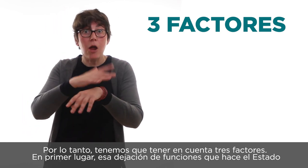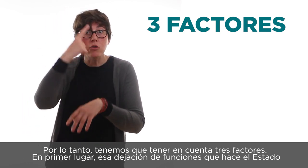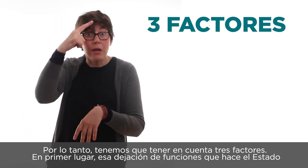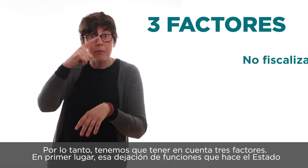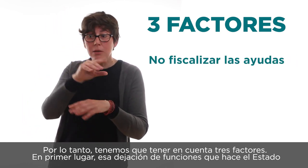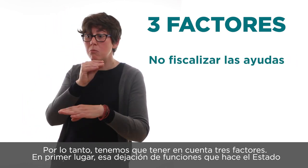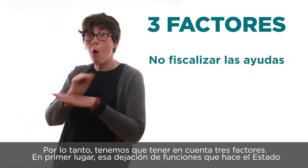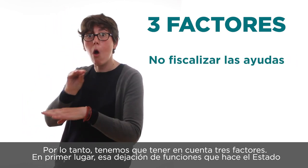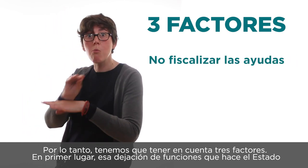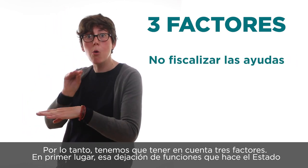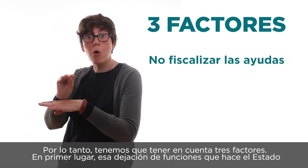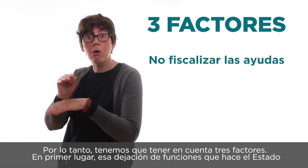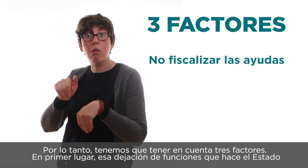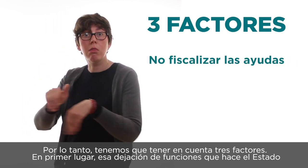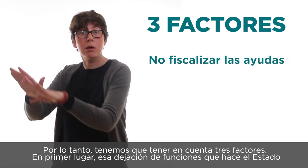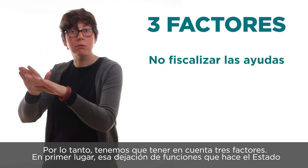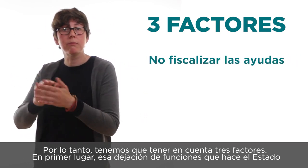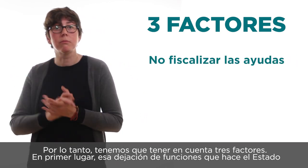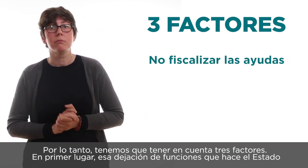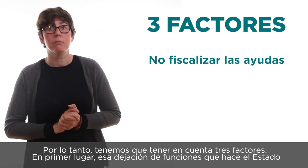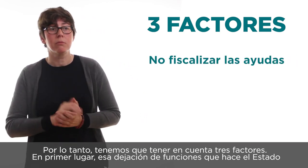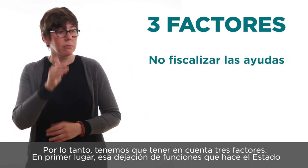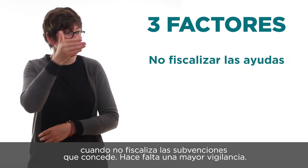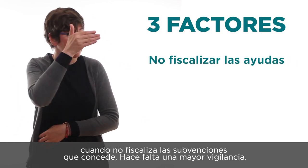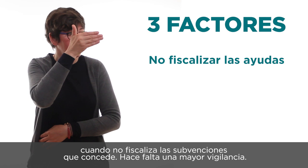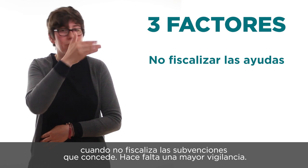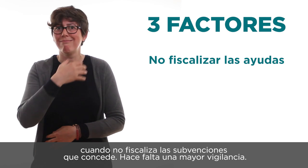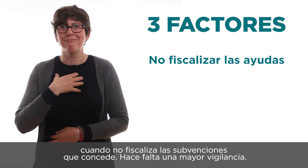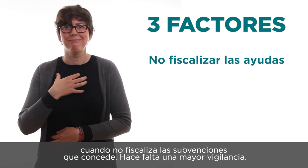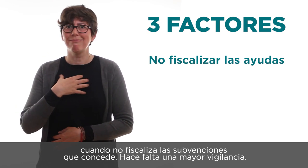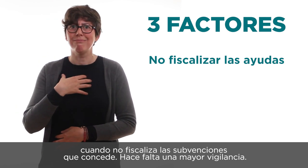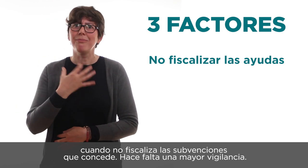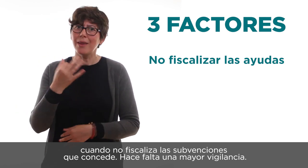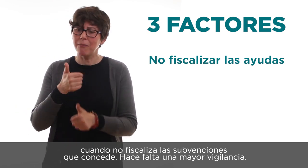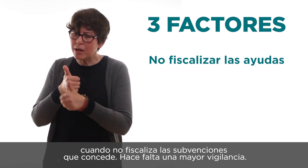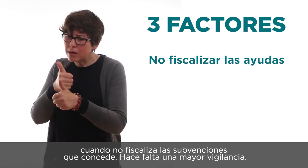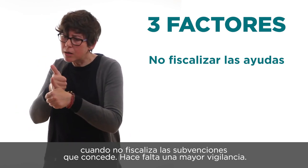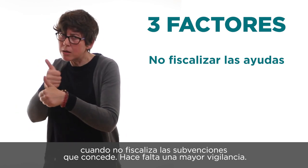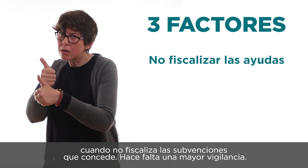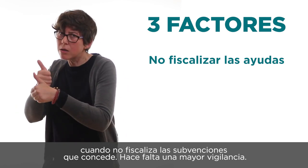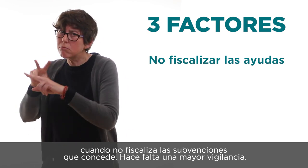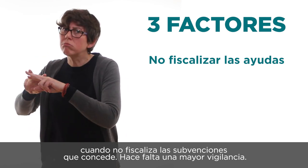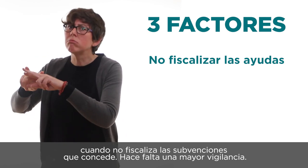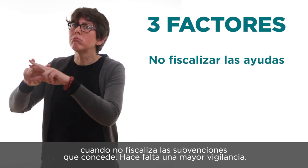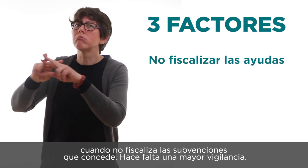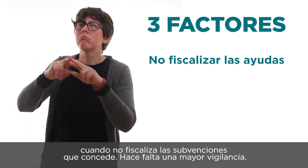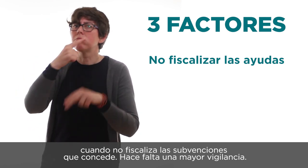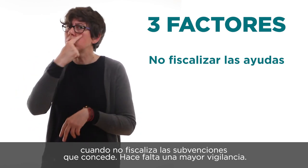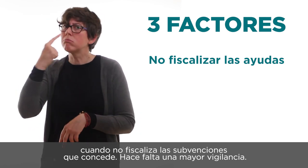lugar, esa dejación de funciones que hace el Estado cuando no fiscaliza las subvenciones que concede. Hace falta una